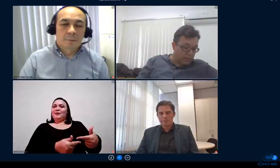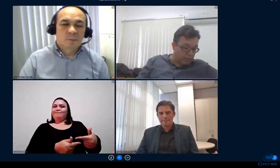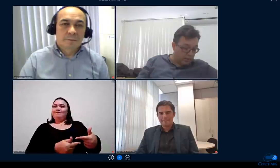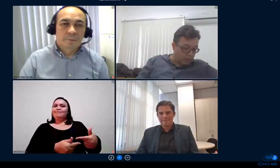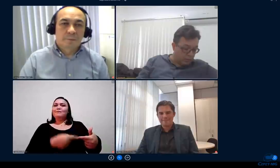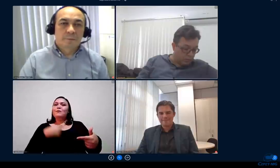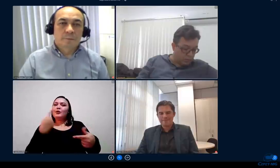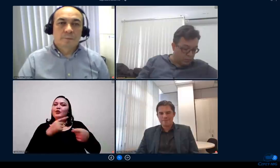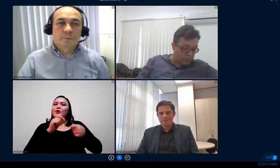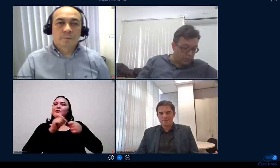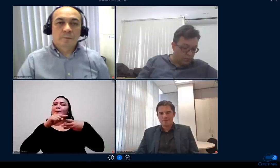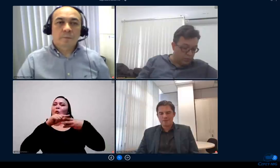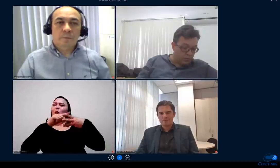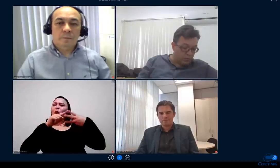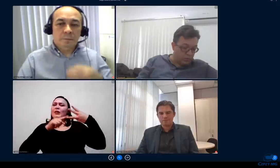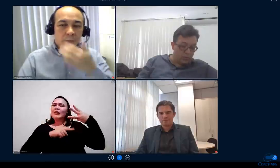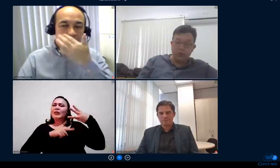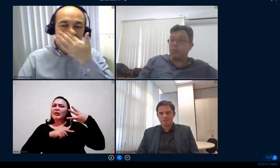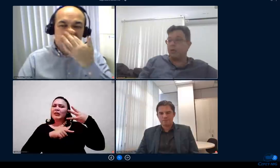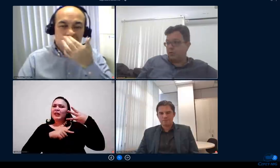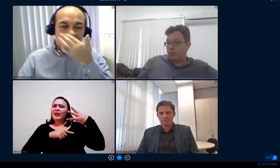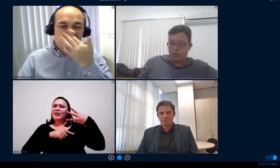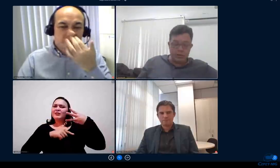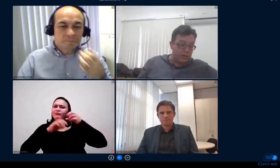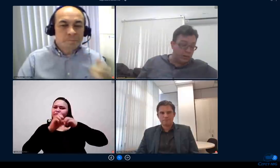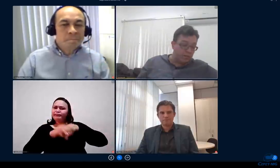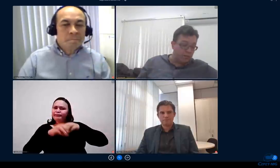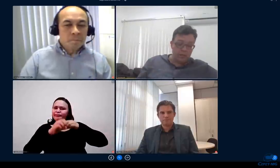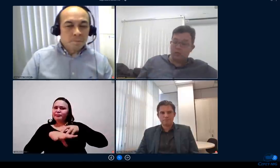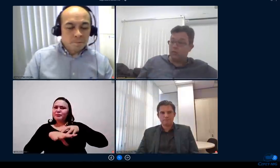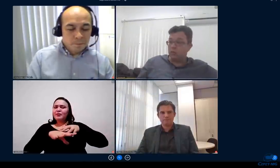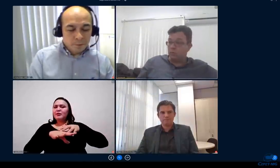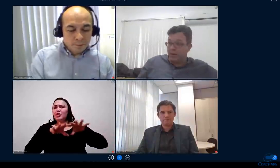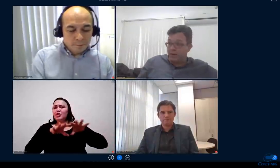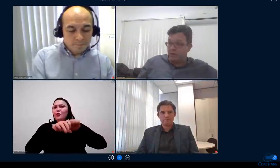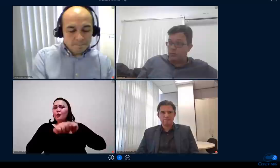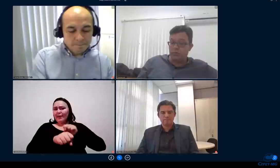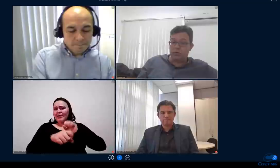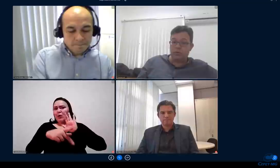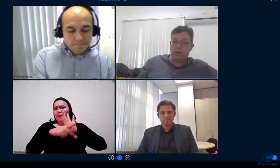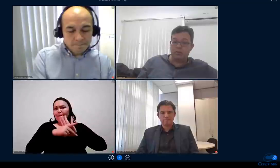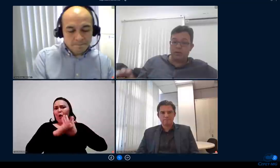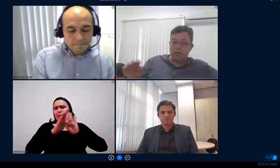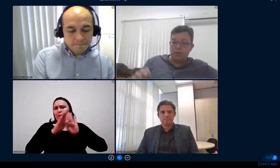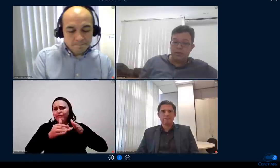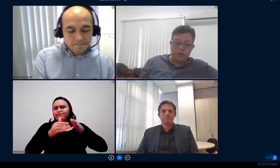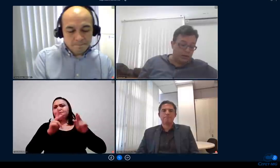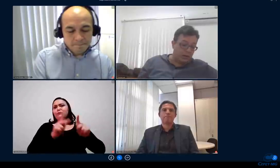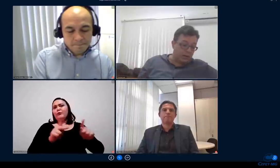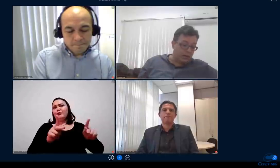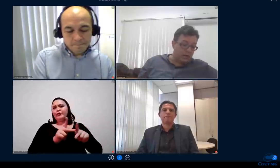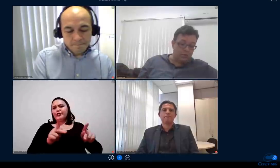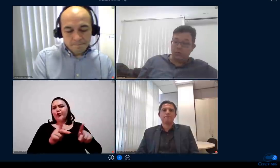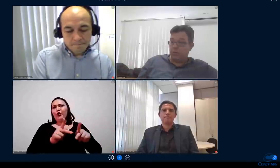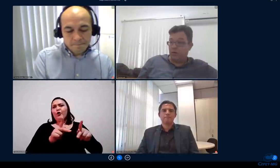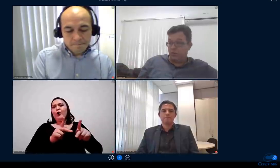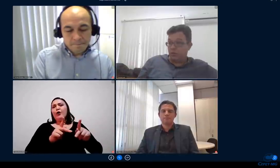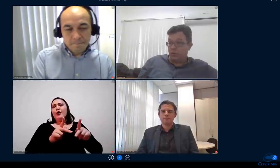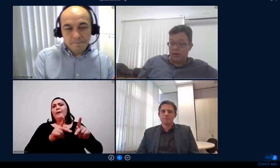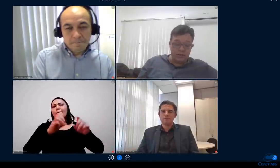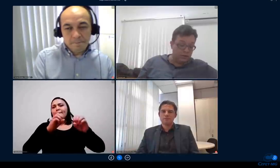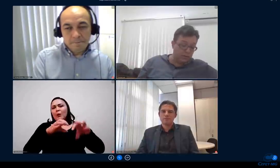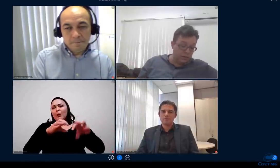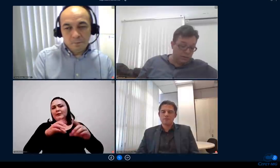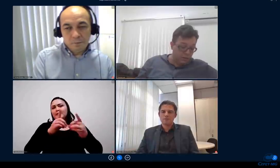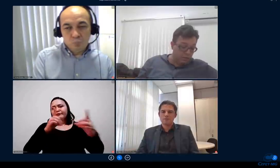treinamentos com os professores por meio da nossa diretoria de EAD isso muito práticos voltado a sanar as principais